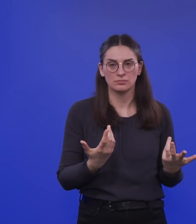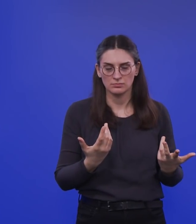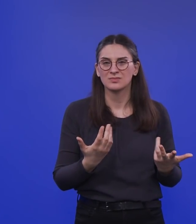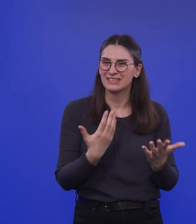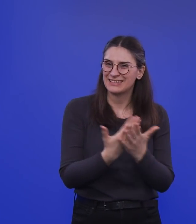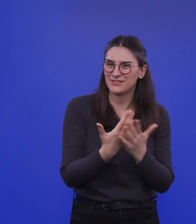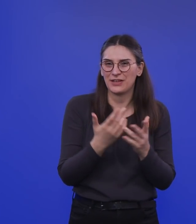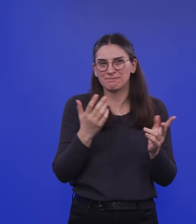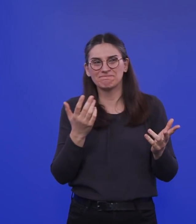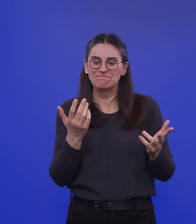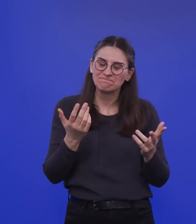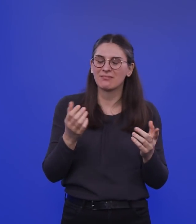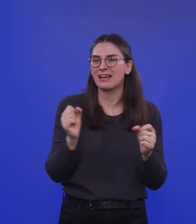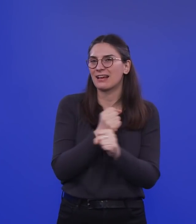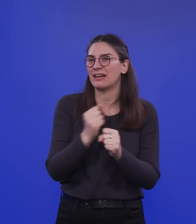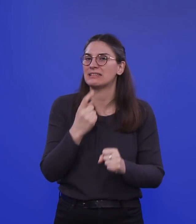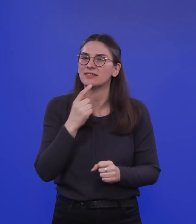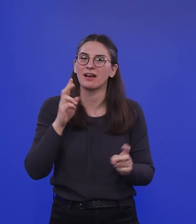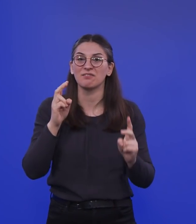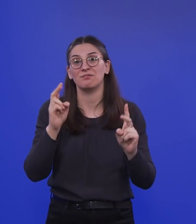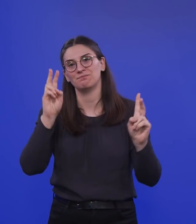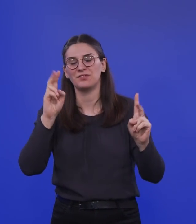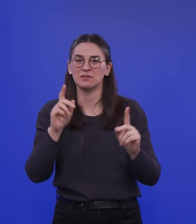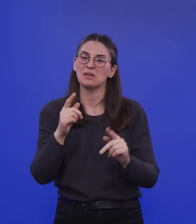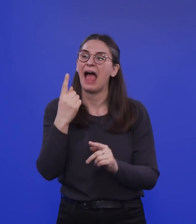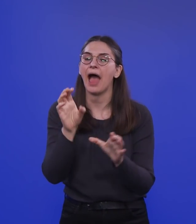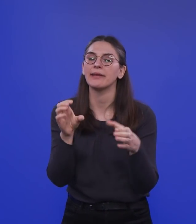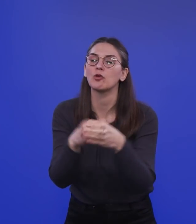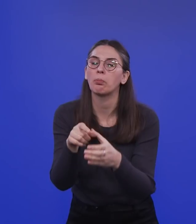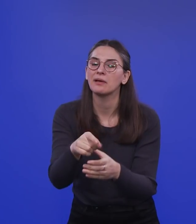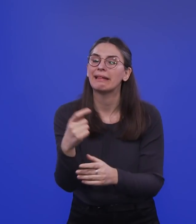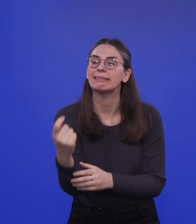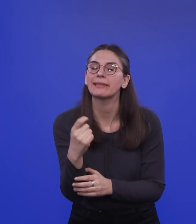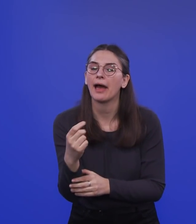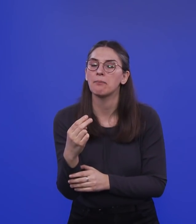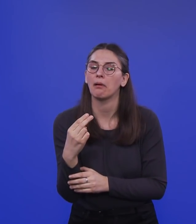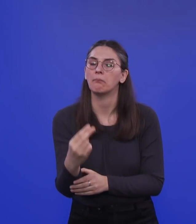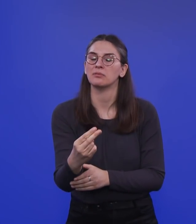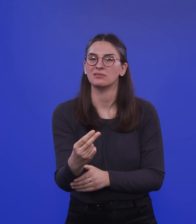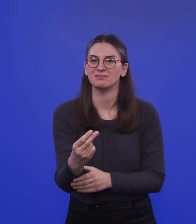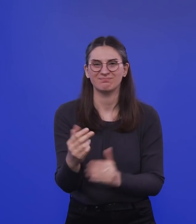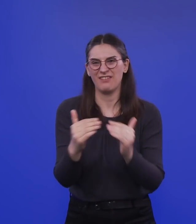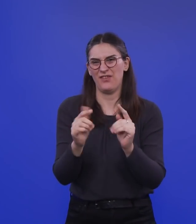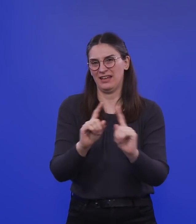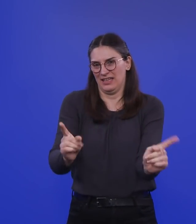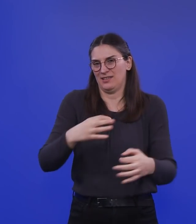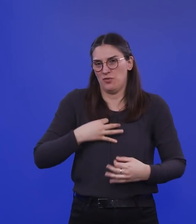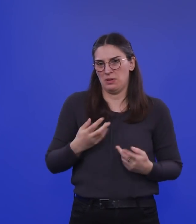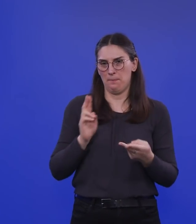fair zu sagen, irgendeine Gruppe in der Bevölkerung sei der Treiber des Infektionsgeschehens. Also die